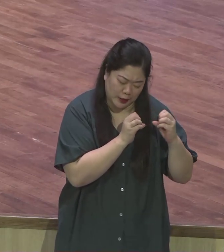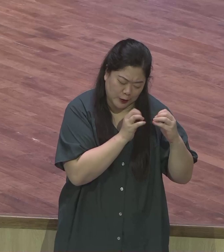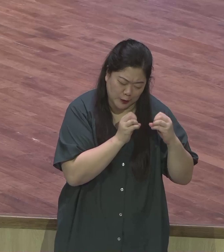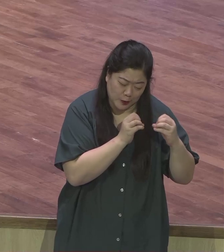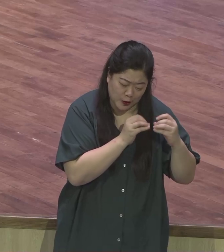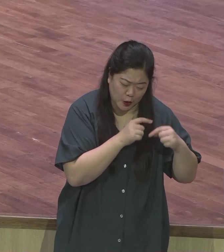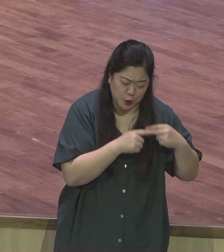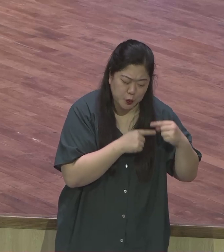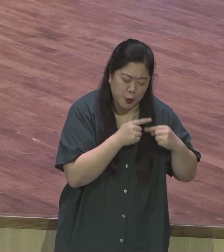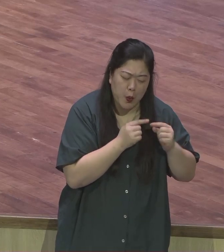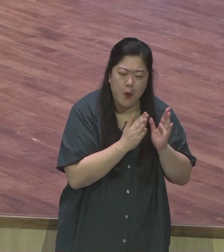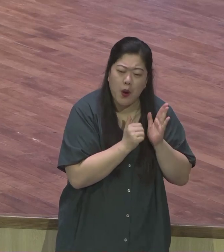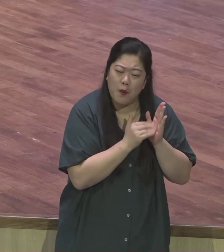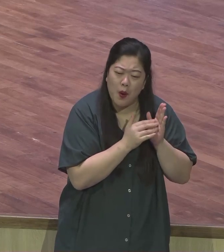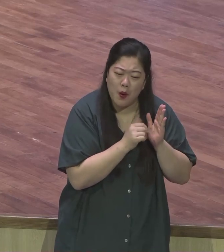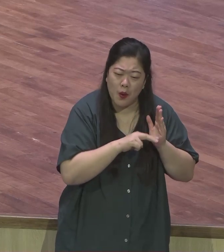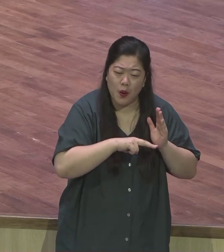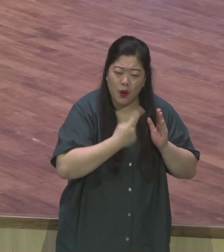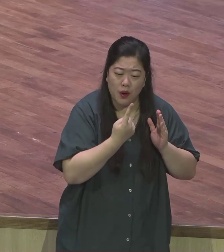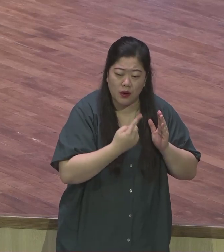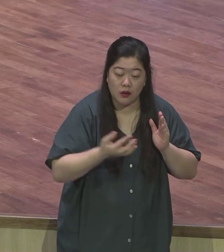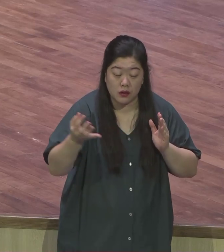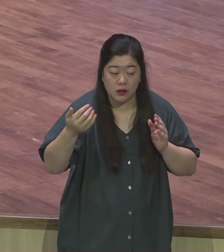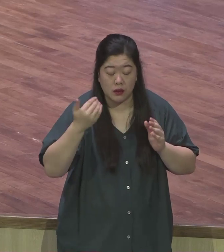그것은 드러날 수밖에 없다는 것을 말하고 있습니다